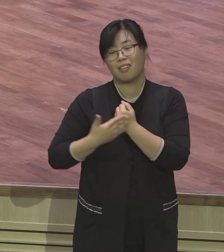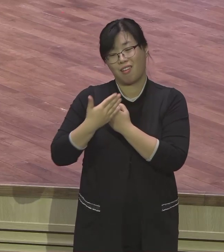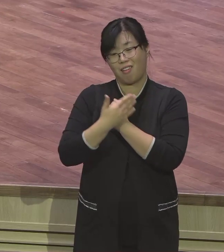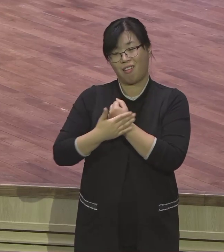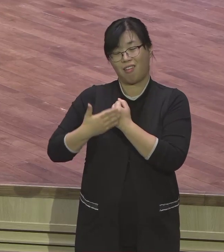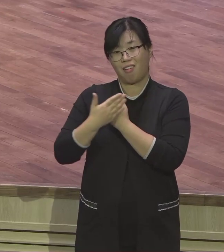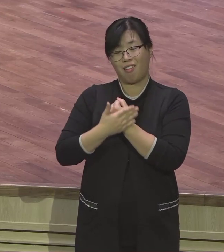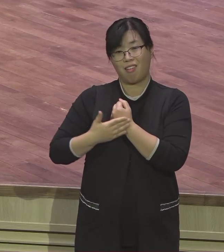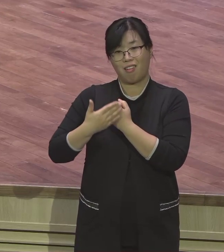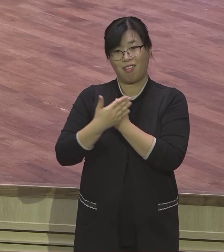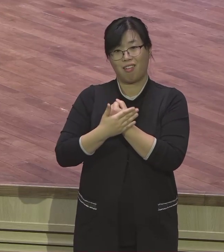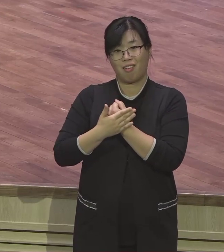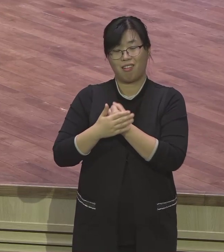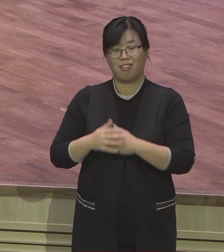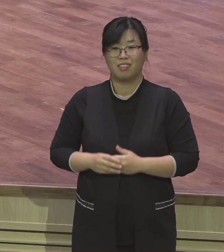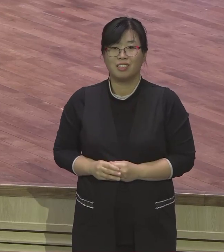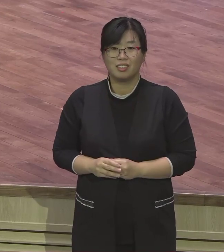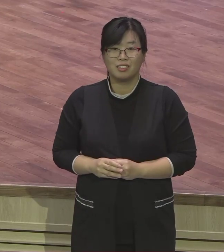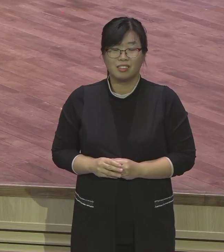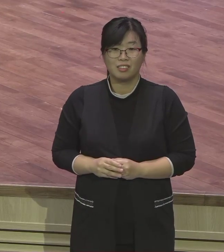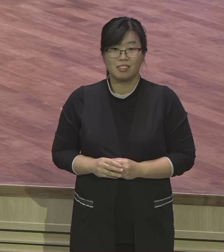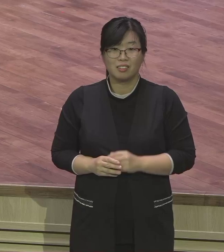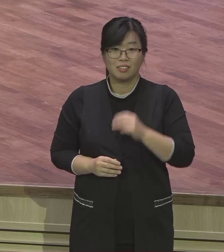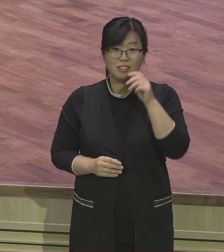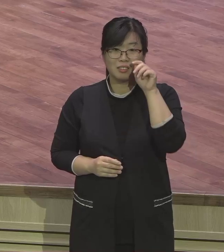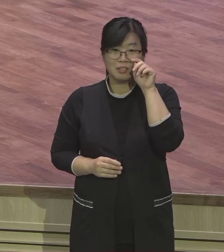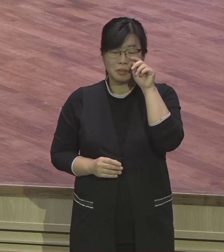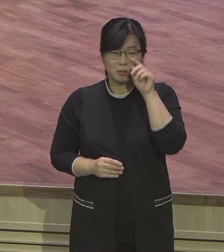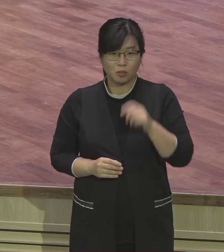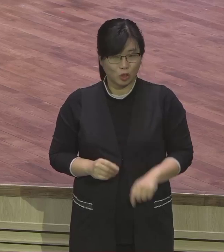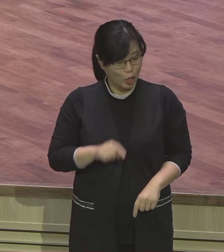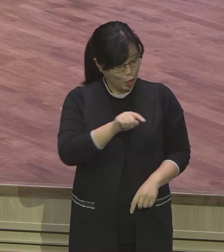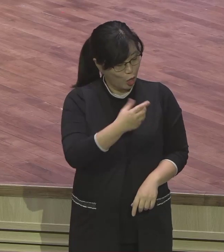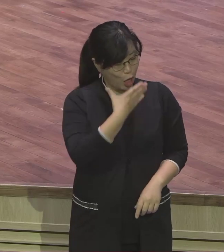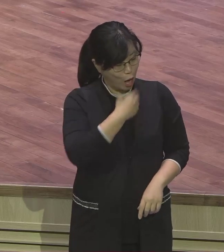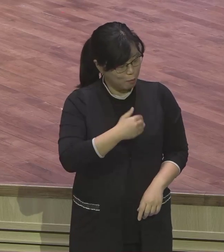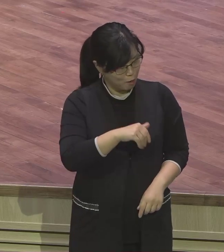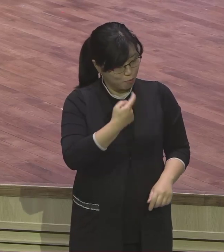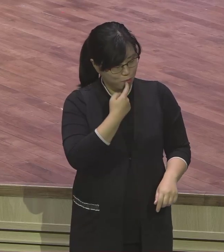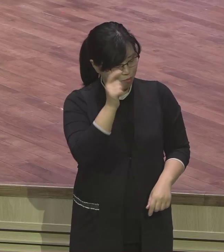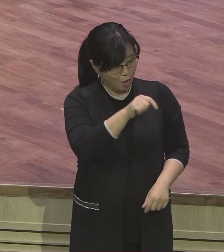어떻게 선택했어요. 그것도 믿음의 조상으로 일방적으로